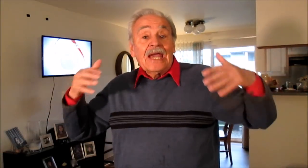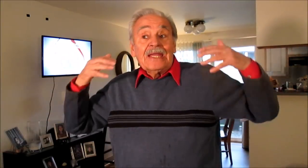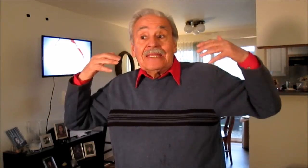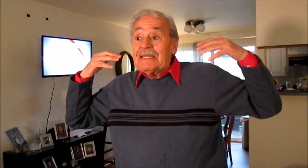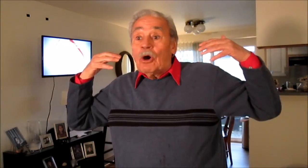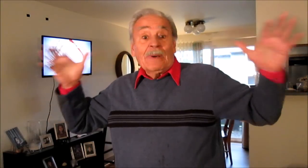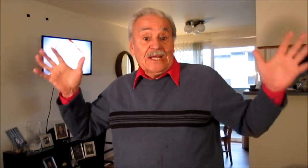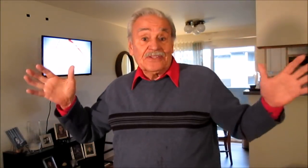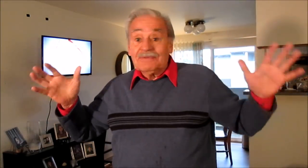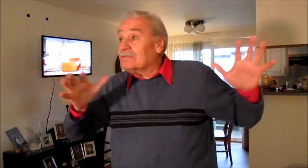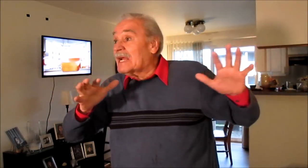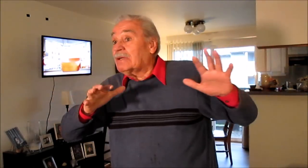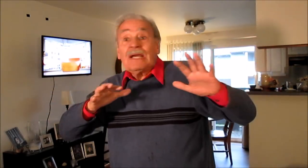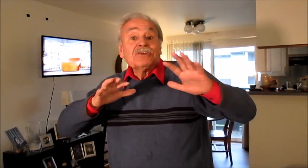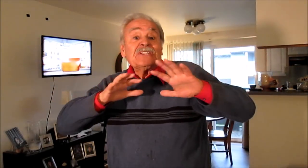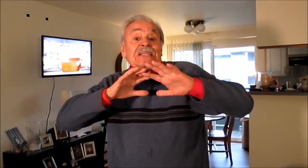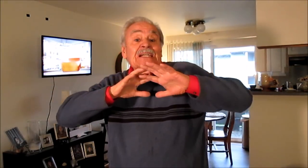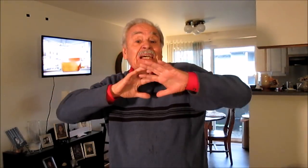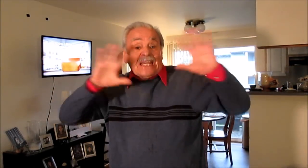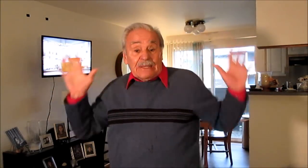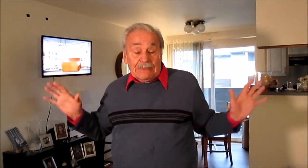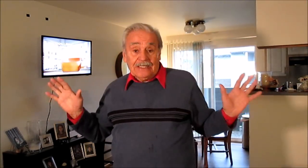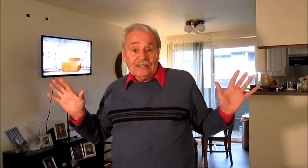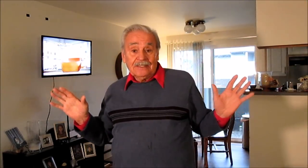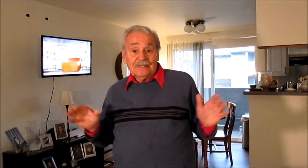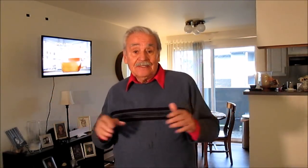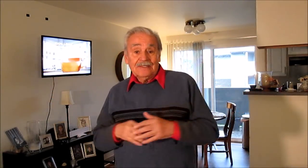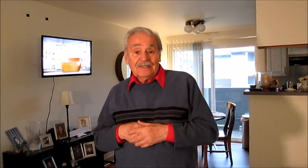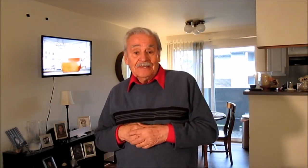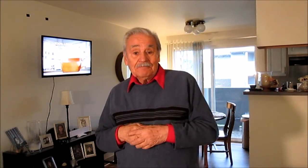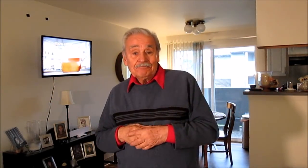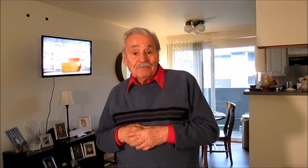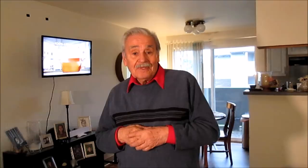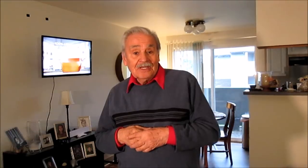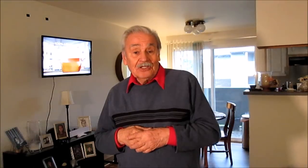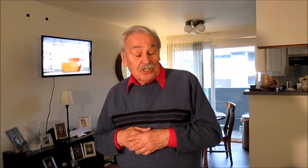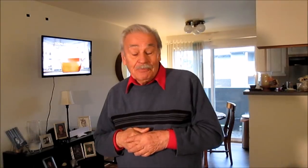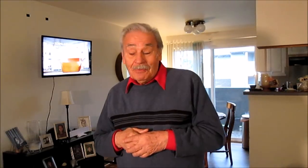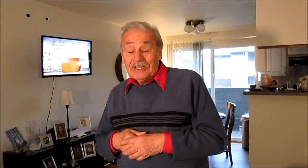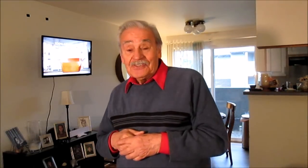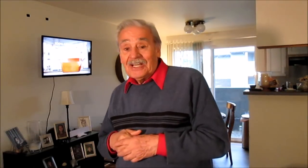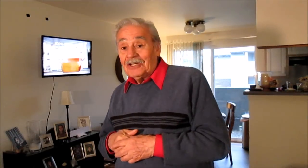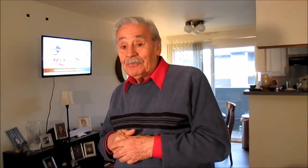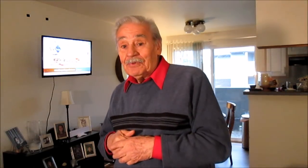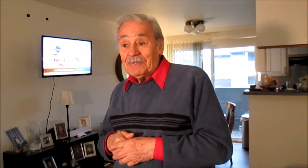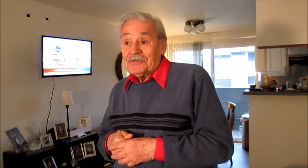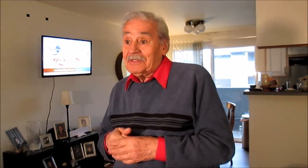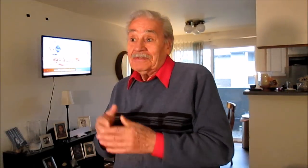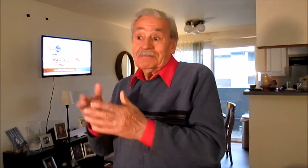de obras, de una cosa increíble. Y los tipos van y sacan los propios, y eso,